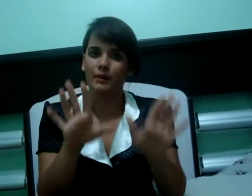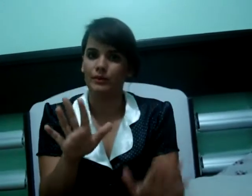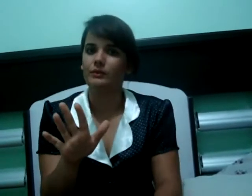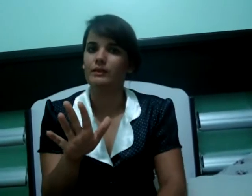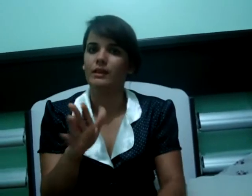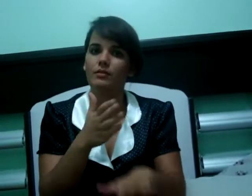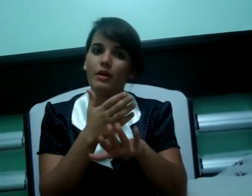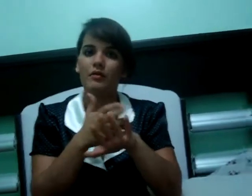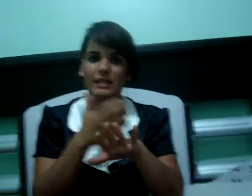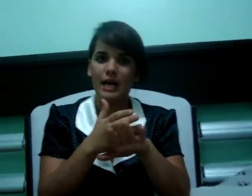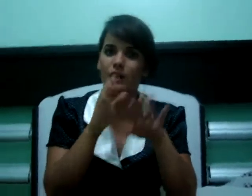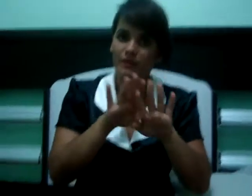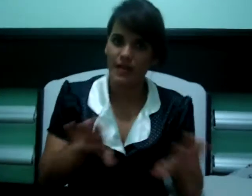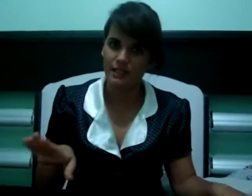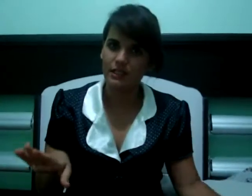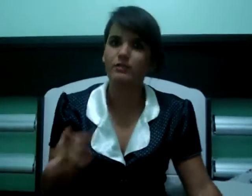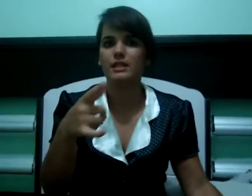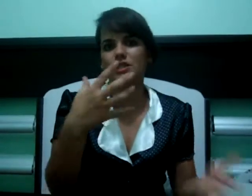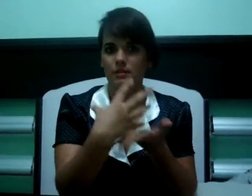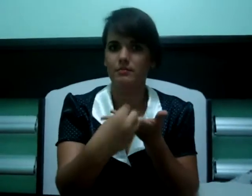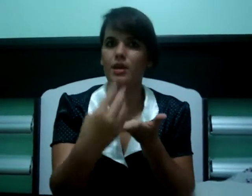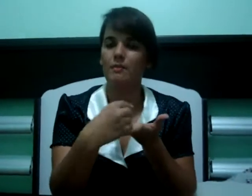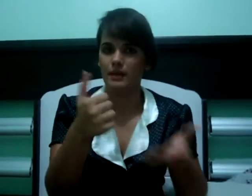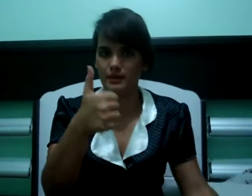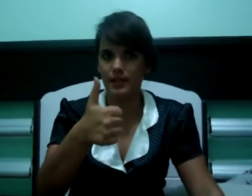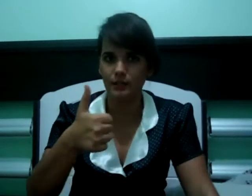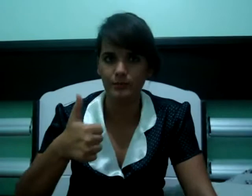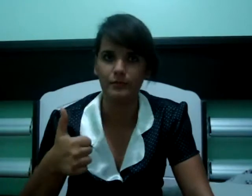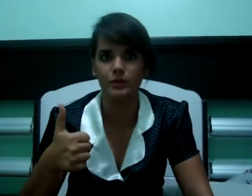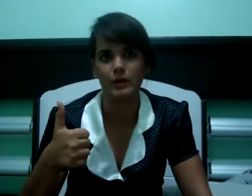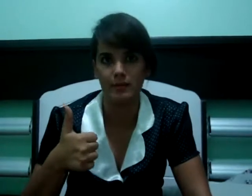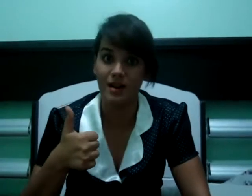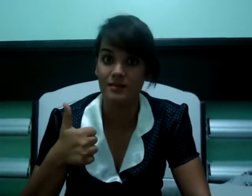Pronto. Então, eu vou fazer agora devagarzinho e vocês me copiem. Certo? Tu quer parar?